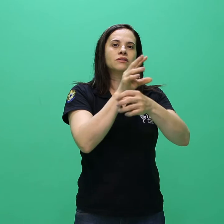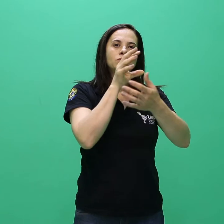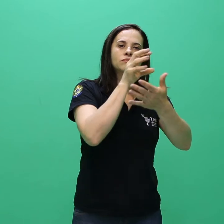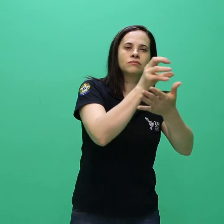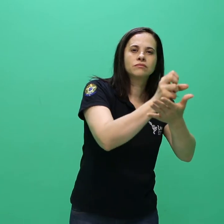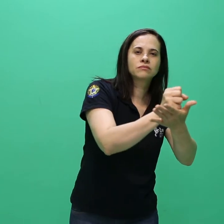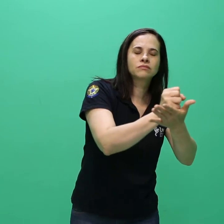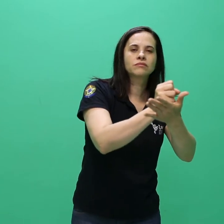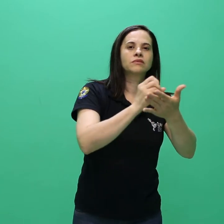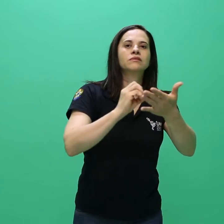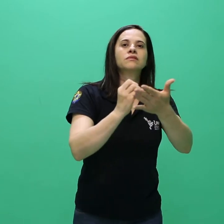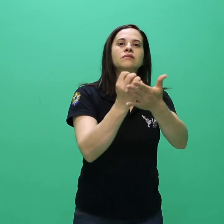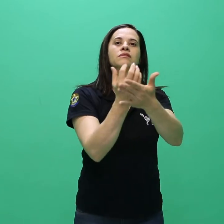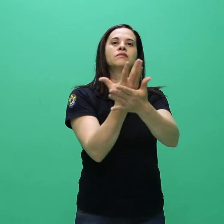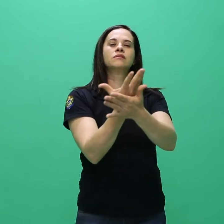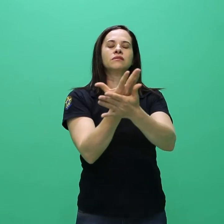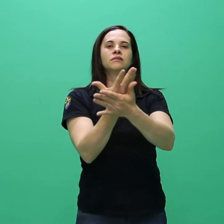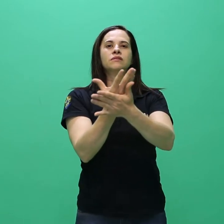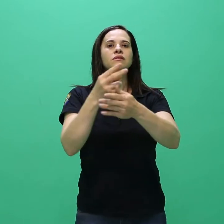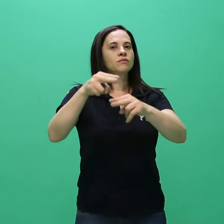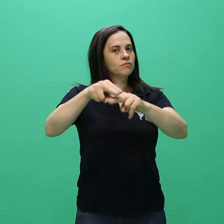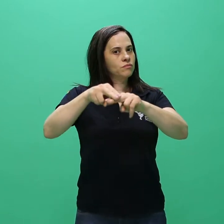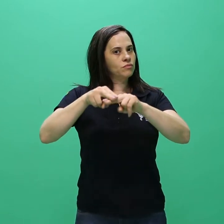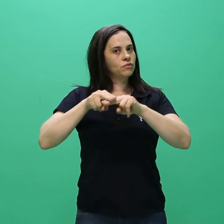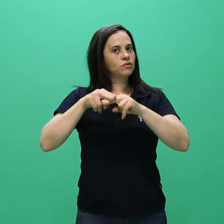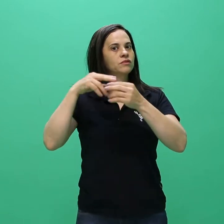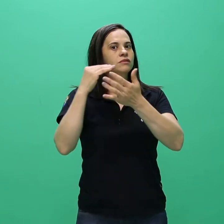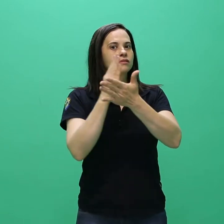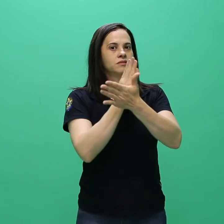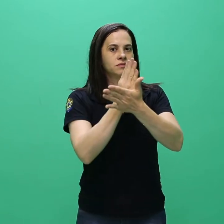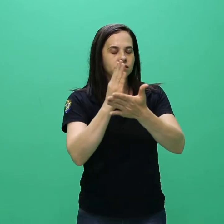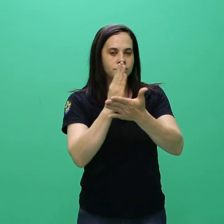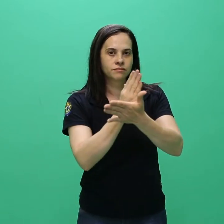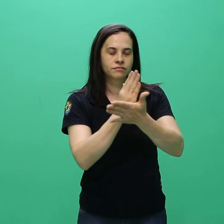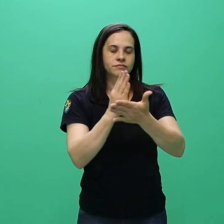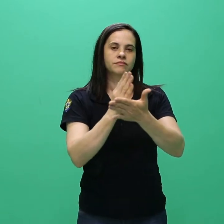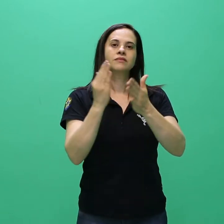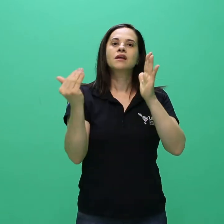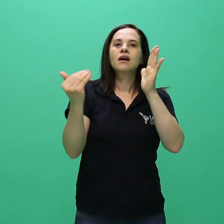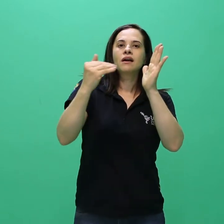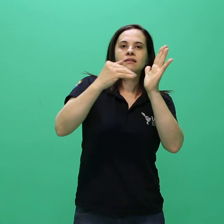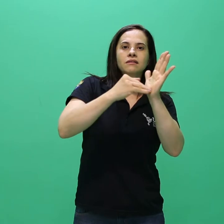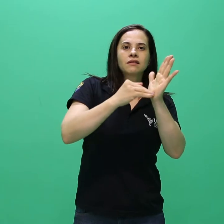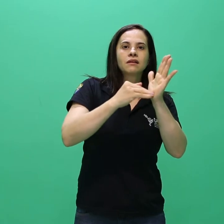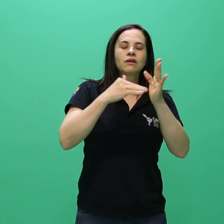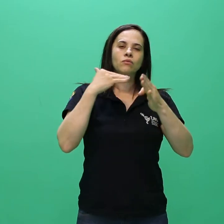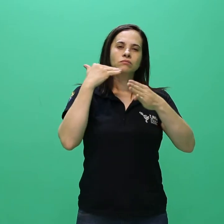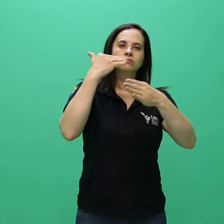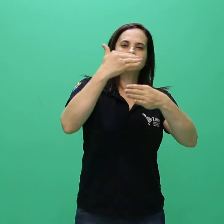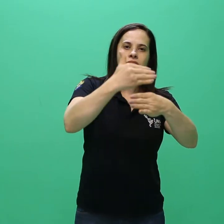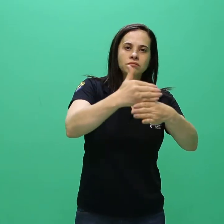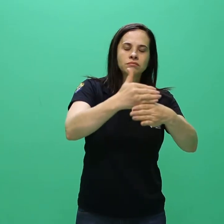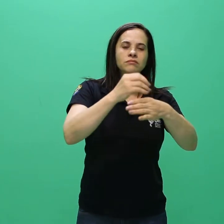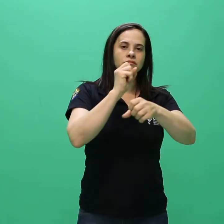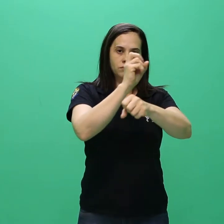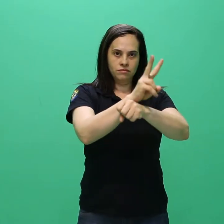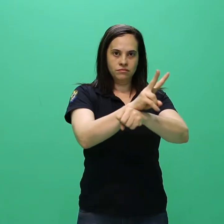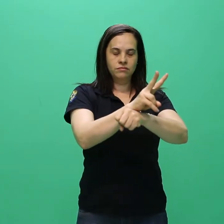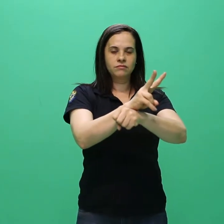por classificação até o limite de vagas ofertadas pelo presente edital, observando